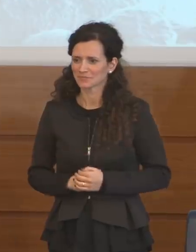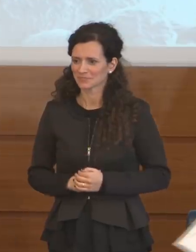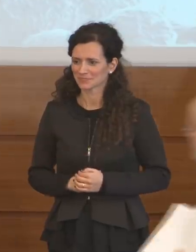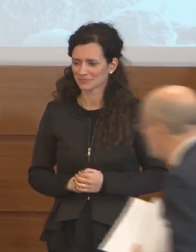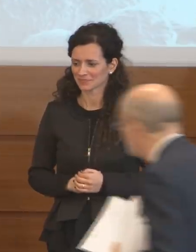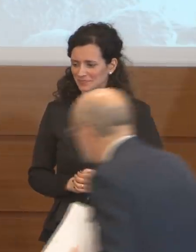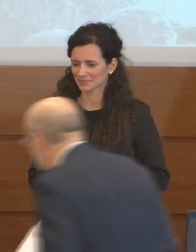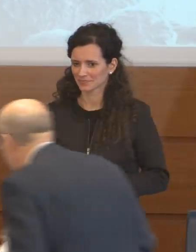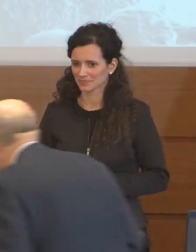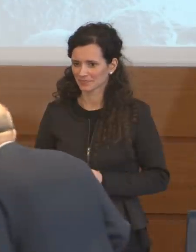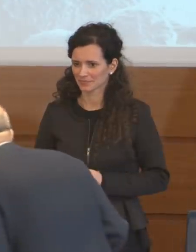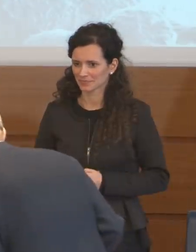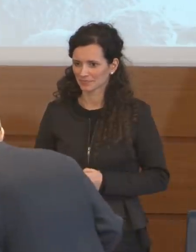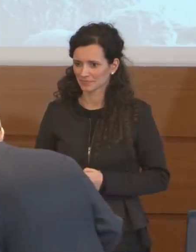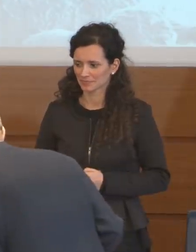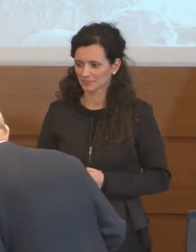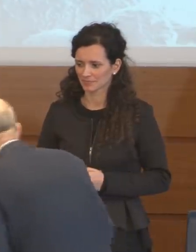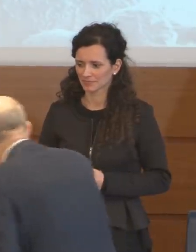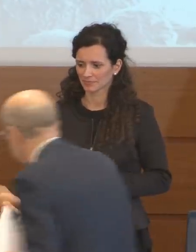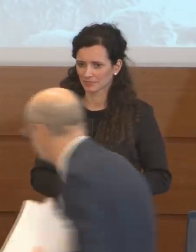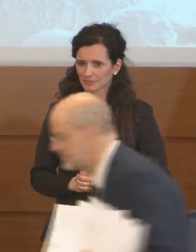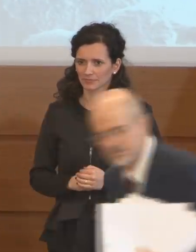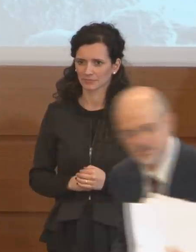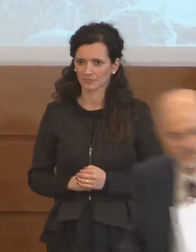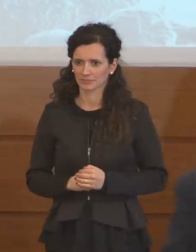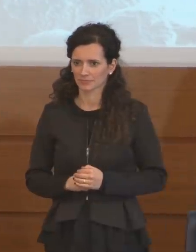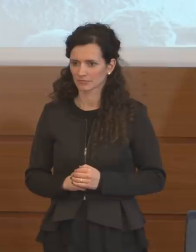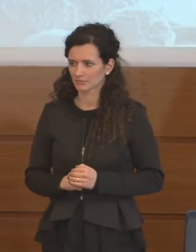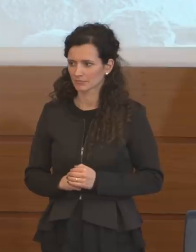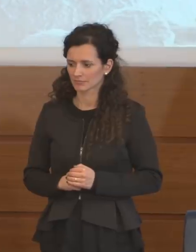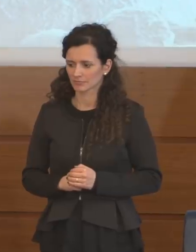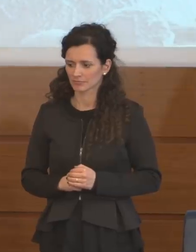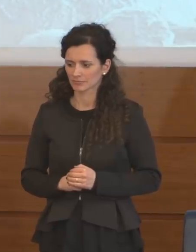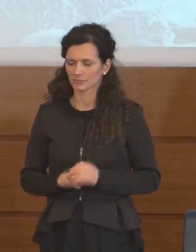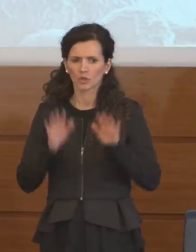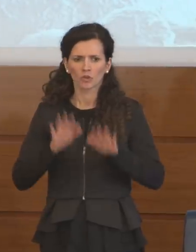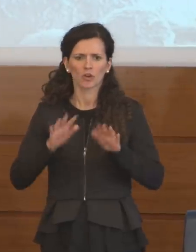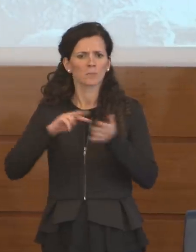Secondo solo, con calma non c'è problema.